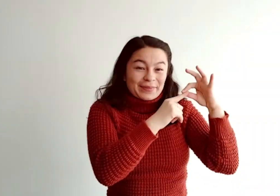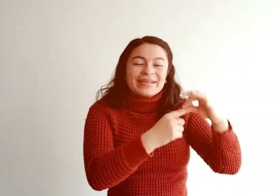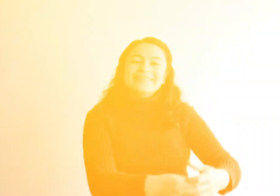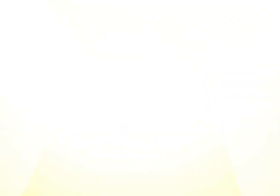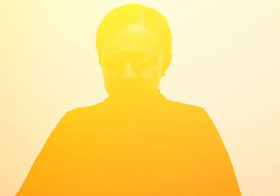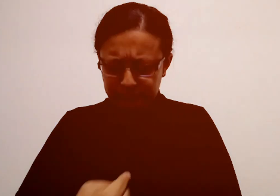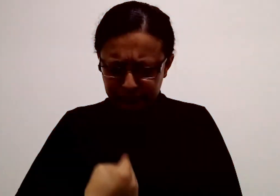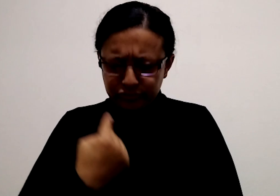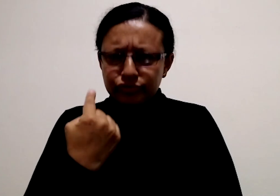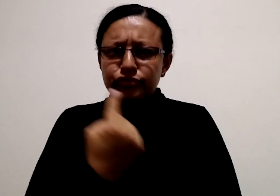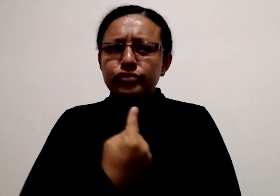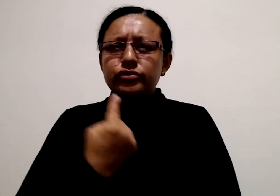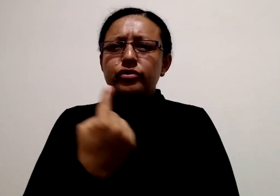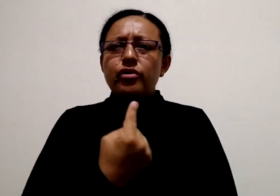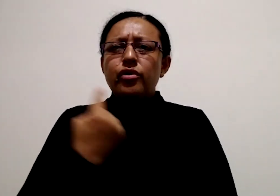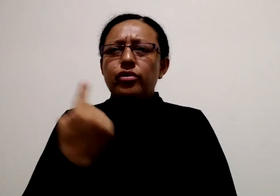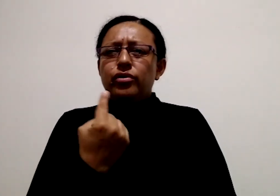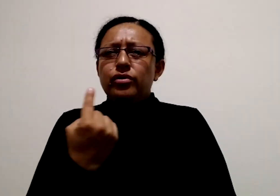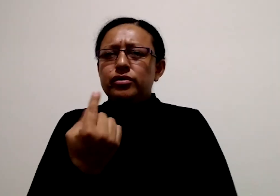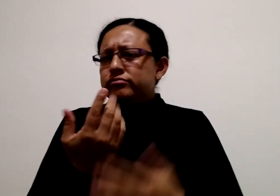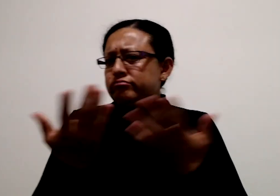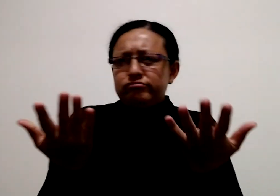Somos solo algunas entre tantas mujeres sordas